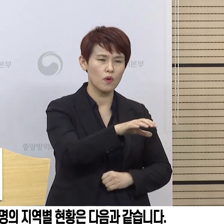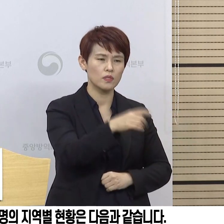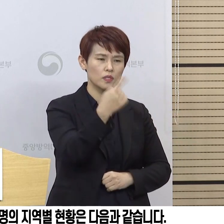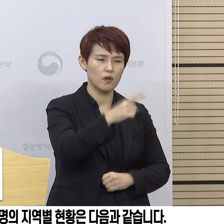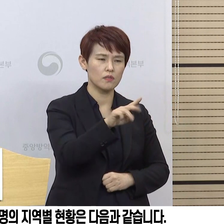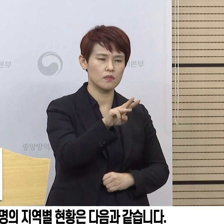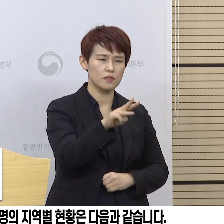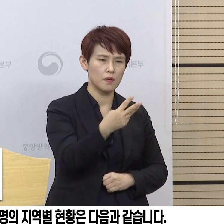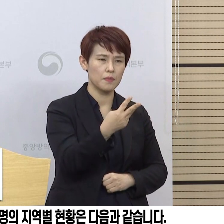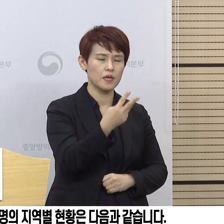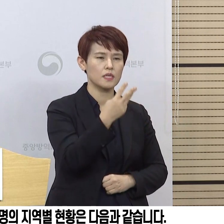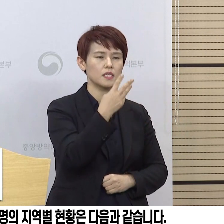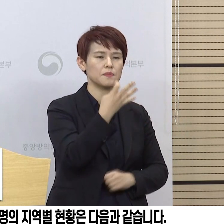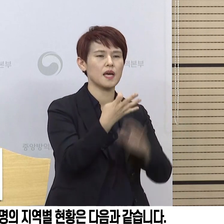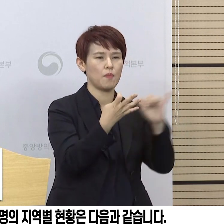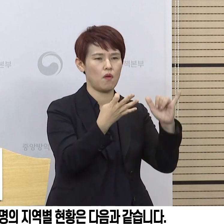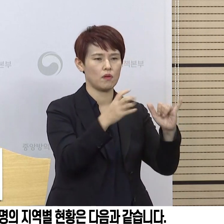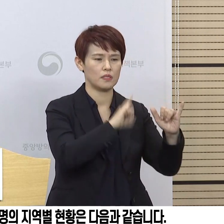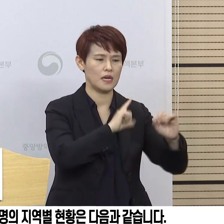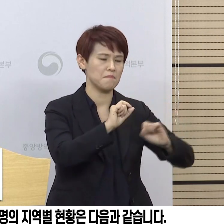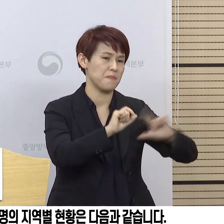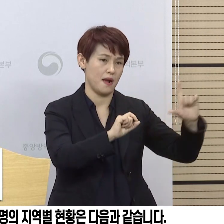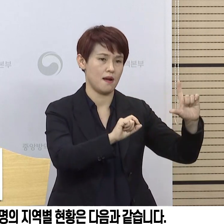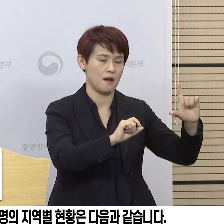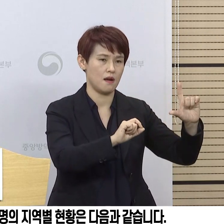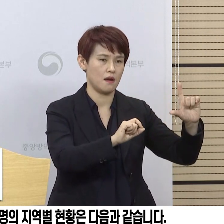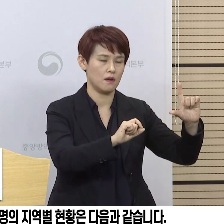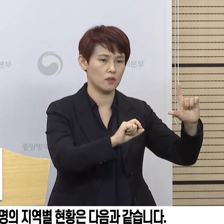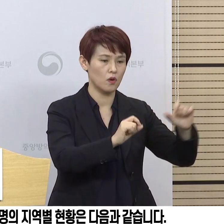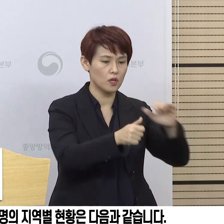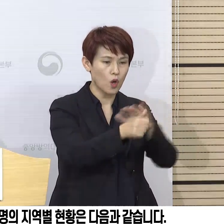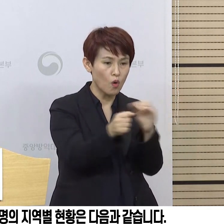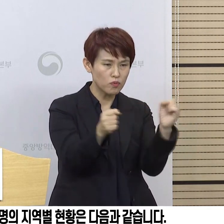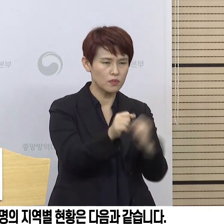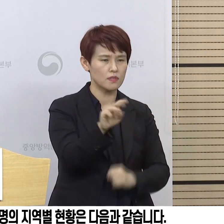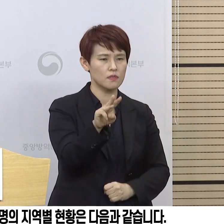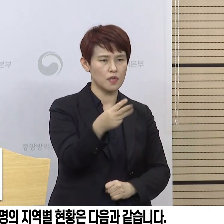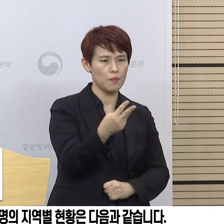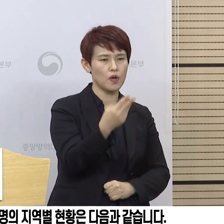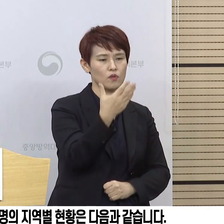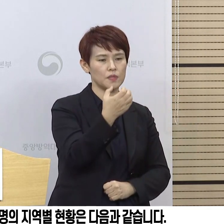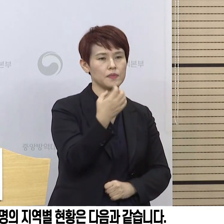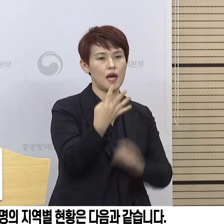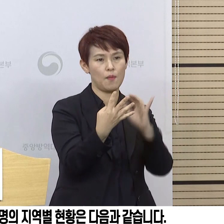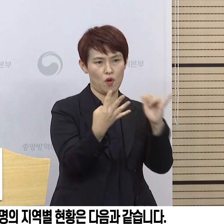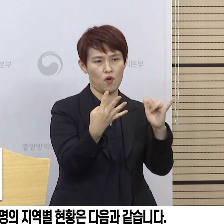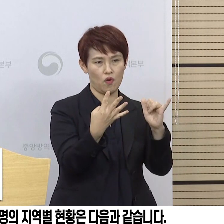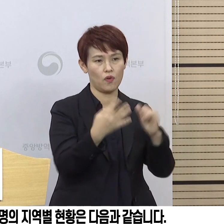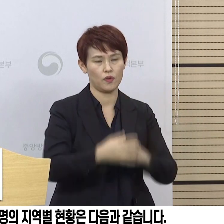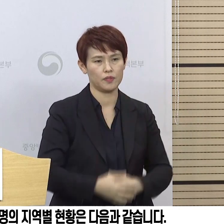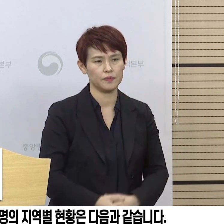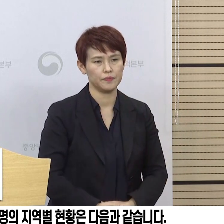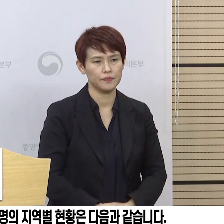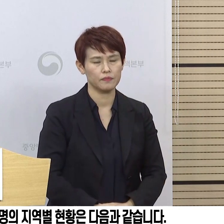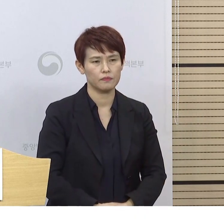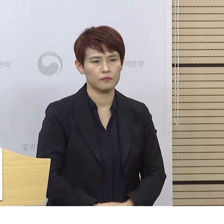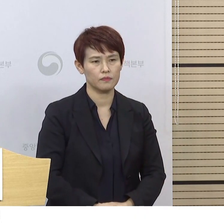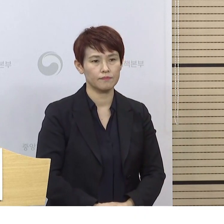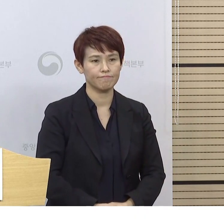,314명으로 가장 많고 이어서 경북이 394명의 순으로 되어 있습니다.